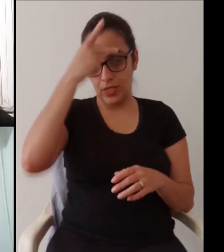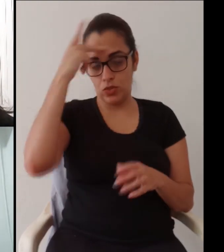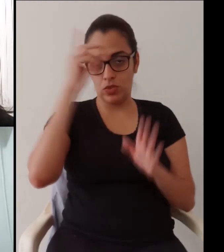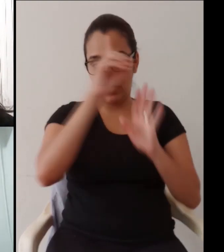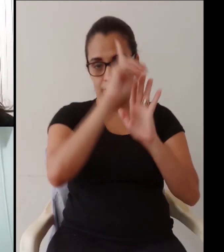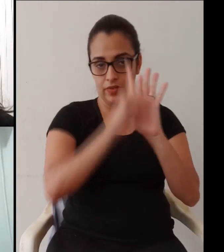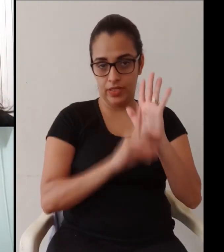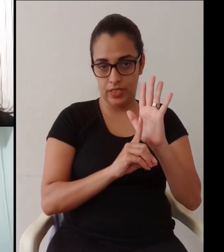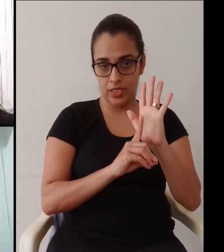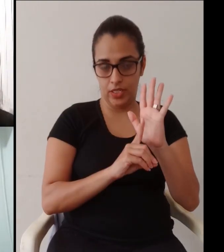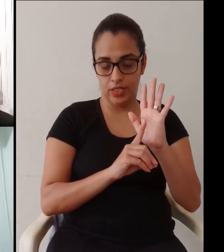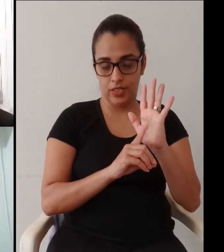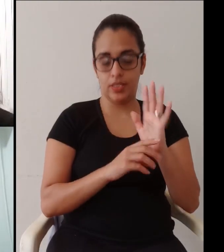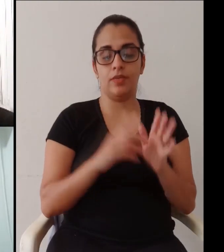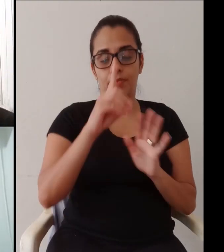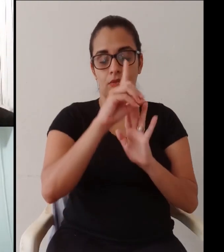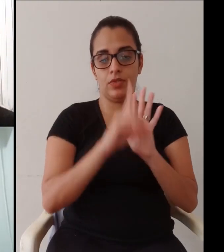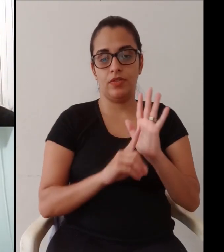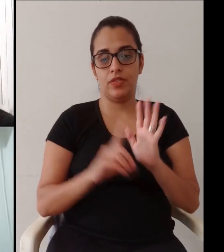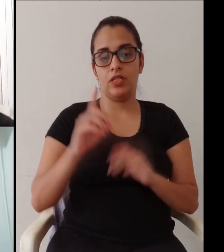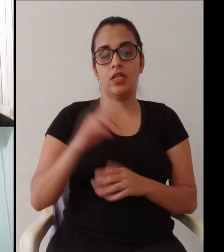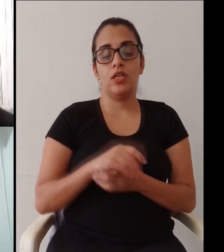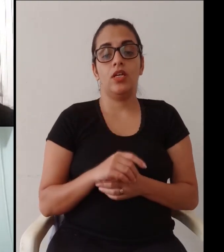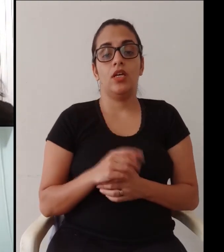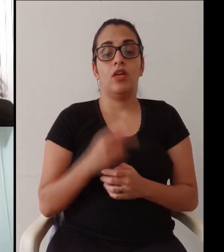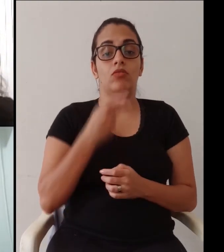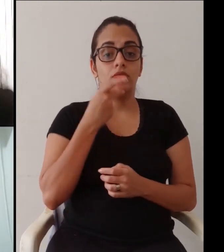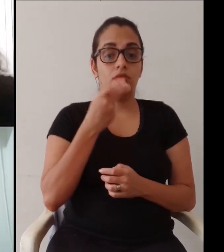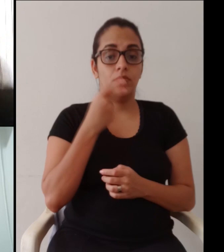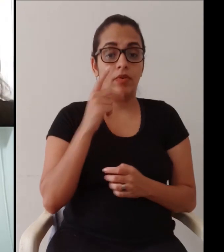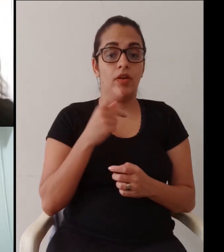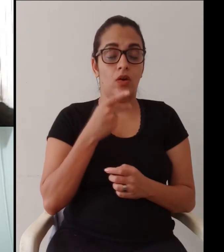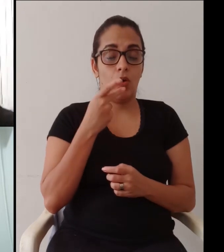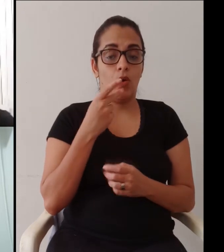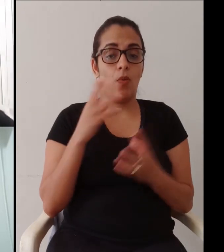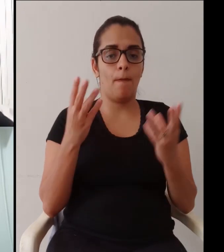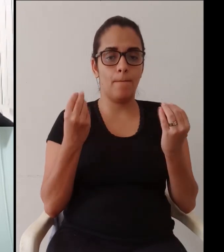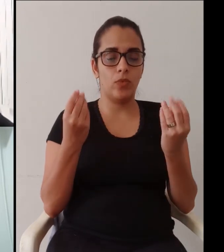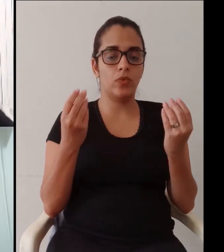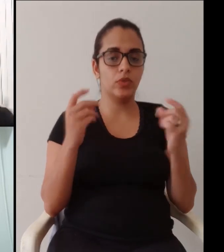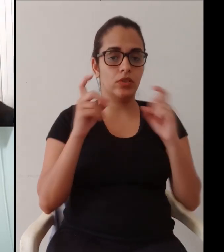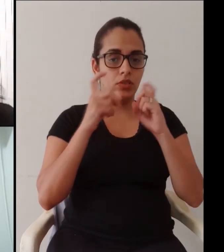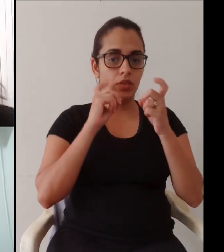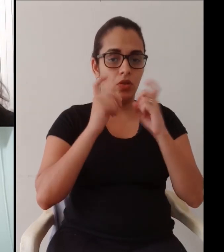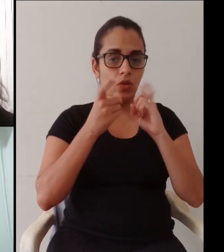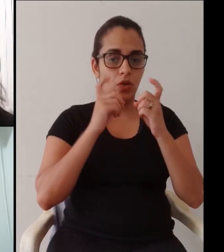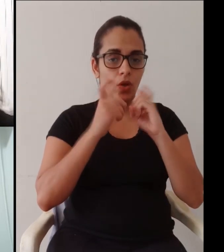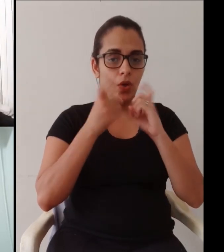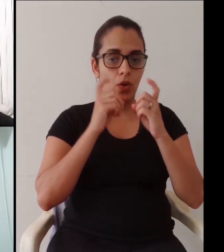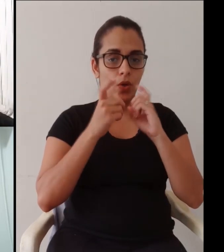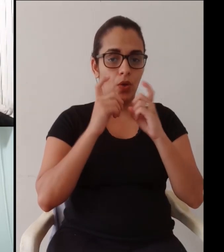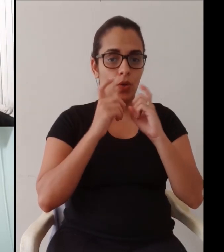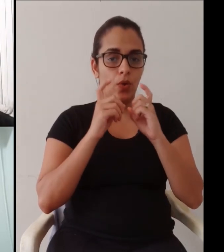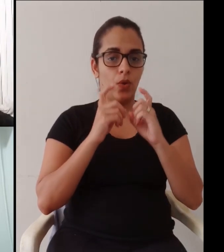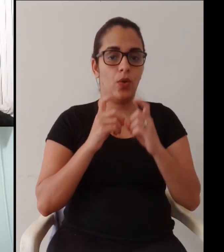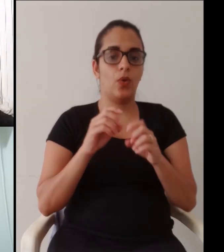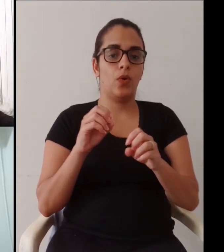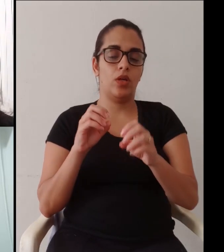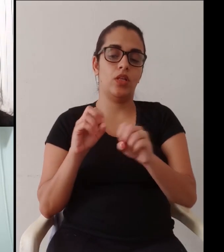deixa eu dar um complemento também Mariela quando você falou das pessoas com deficiência com os alunos com deficiência né